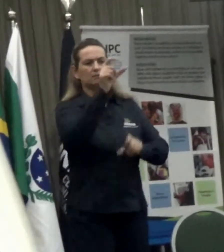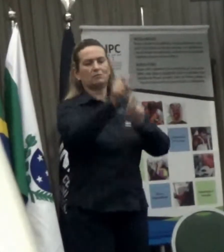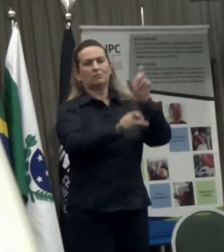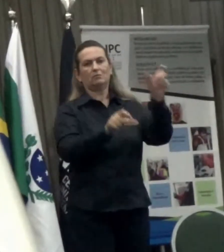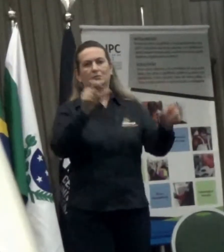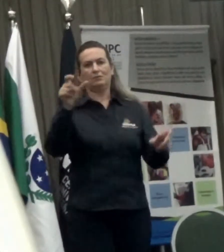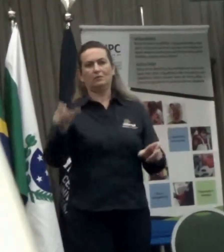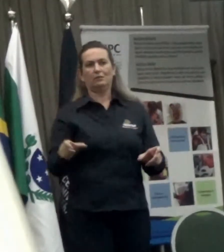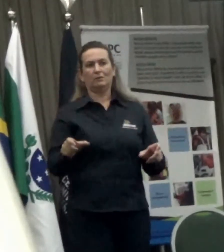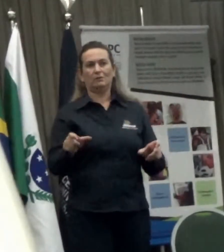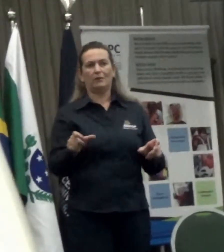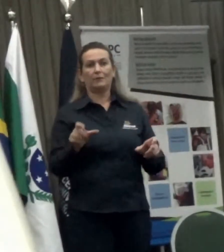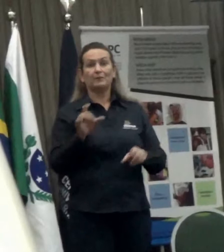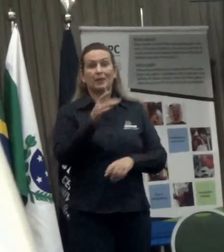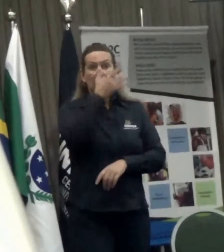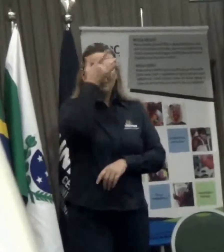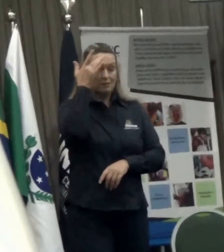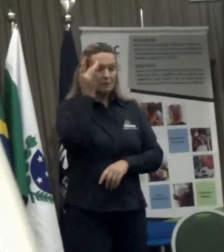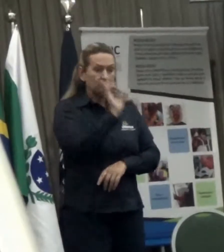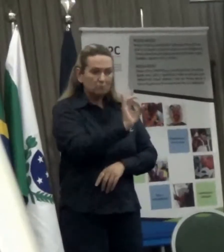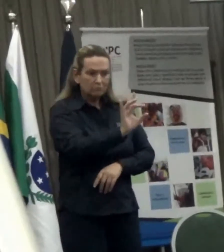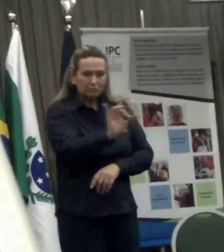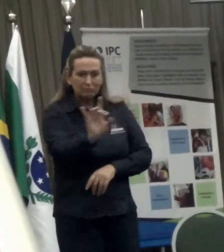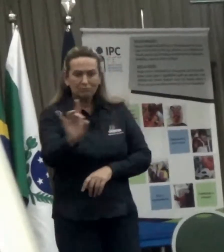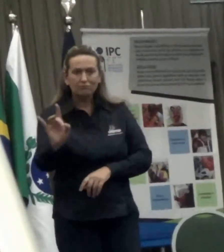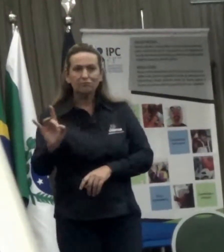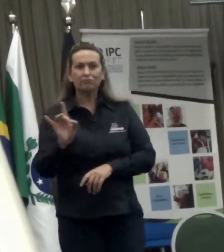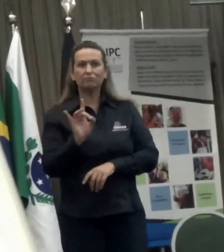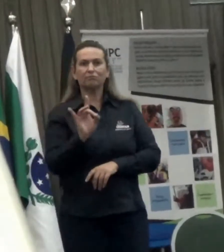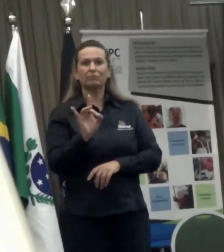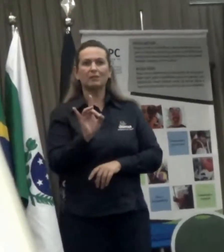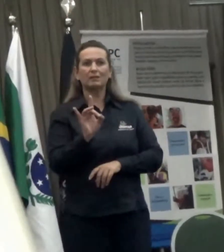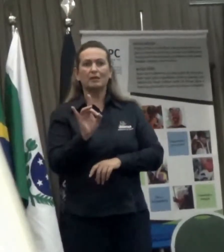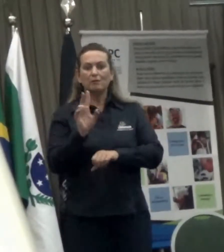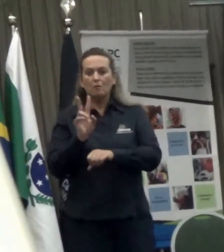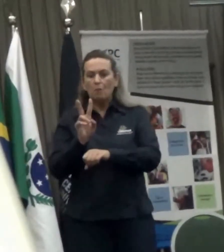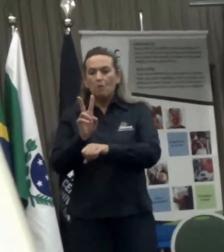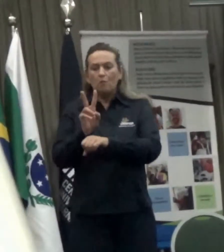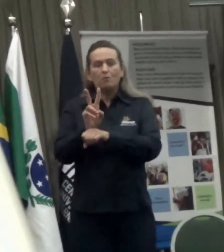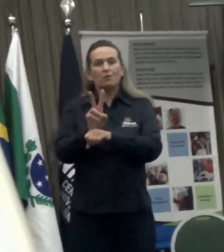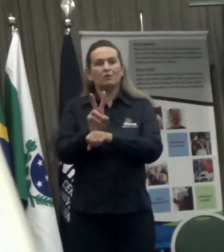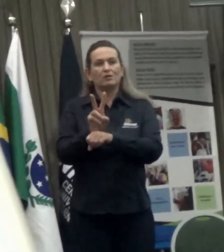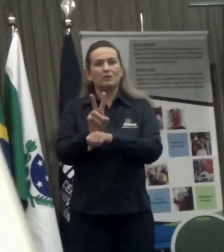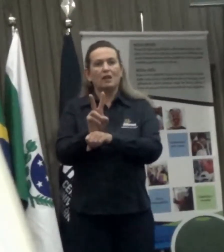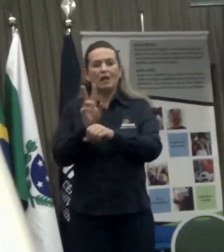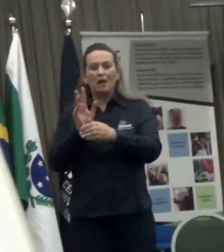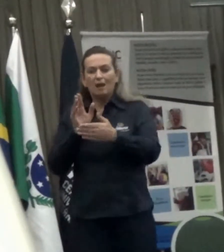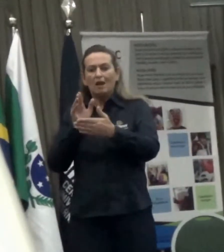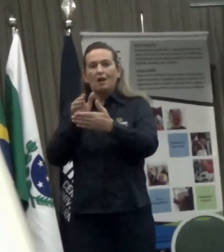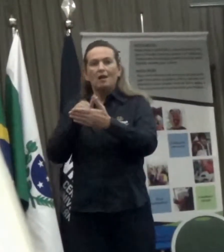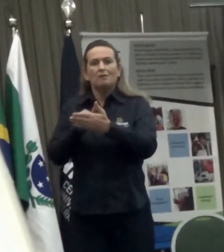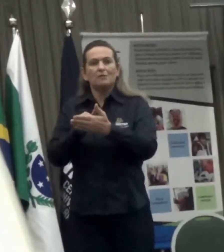ser protegida em caráter excepcional apenas na sua incapacidade. Então, não se deve partir da absoluta